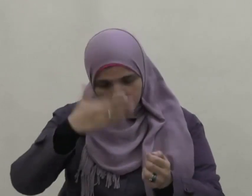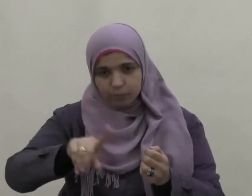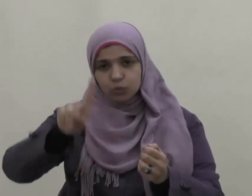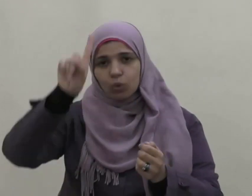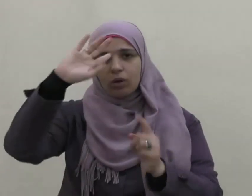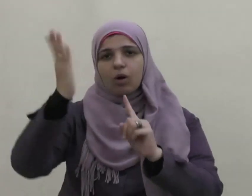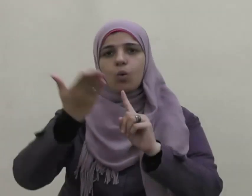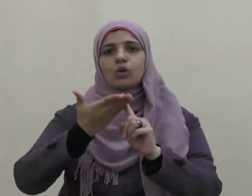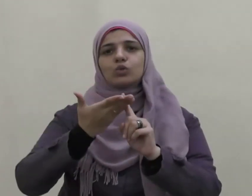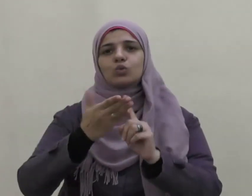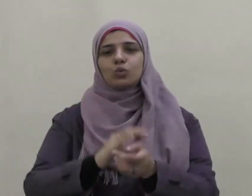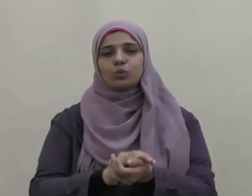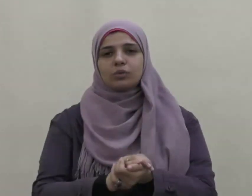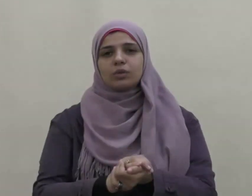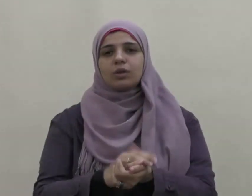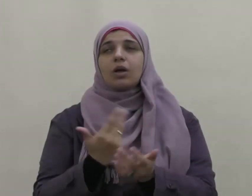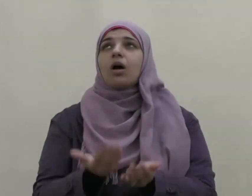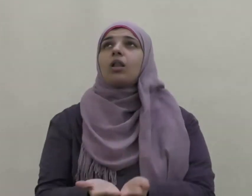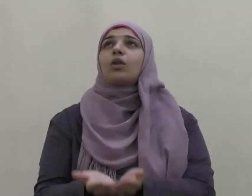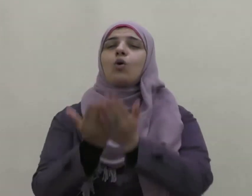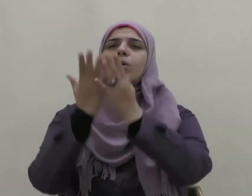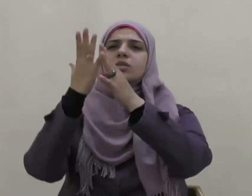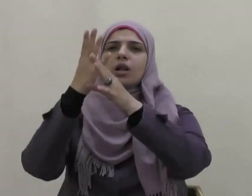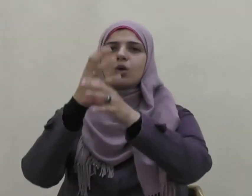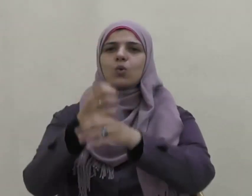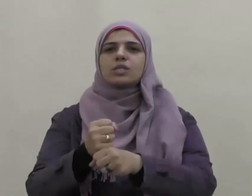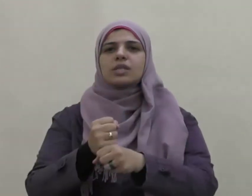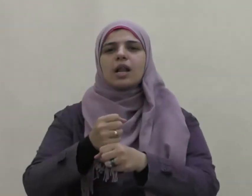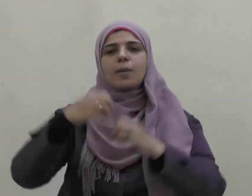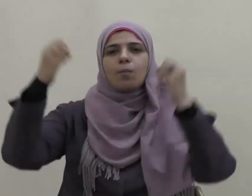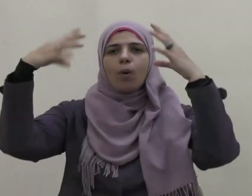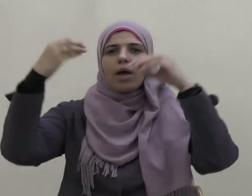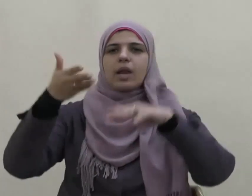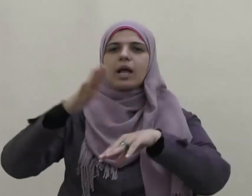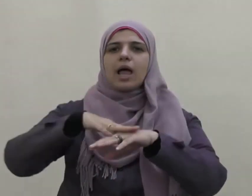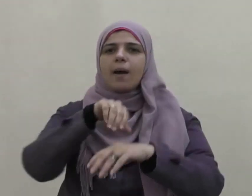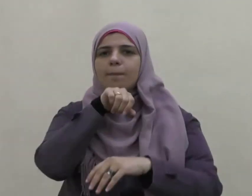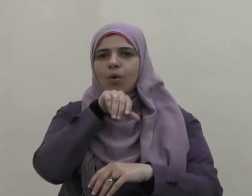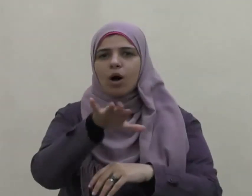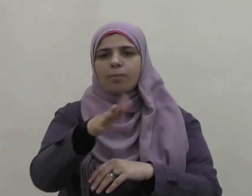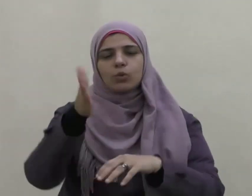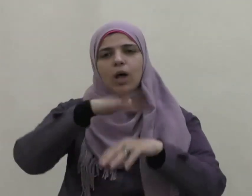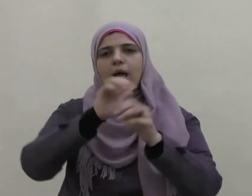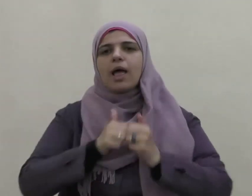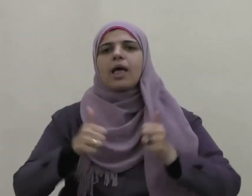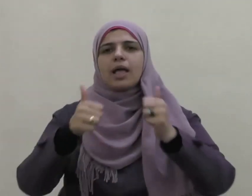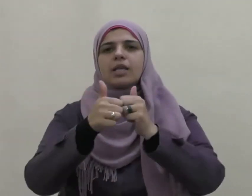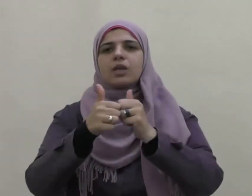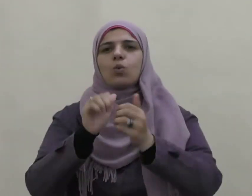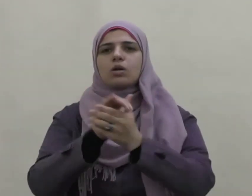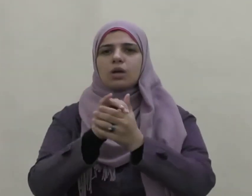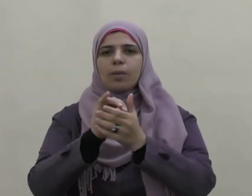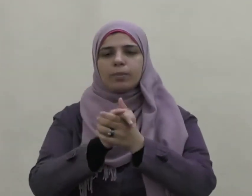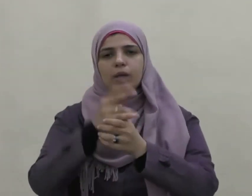عبده ورسوله اللهم صل وسلم وبارك عليه وعلى آله وصحبه